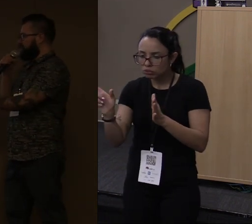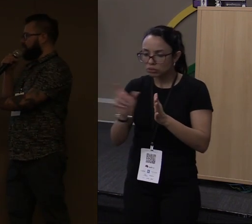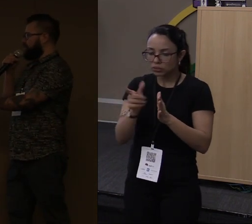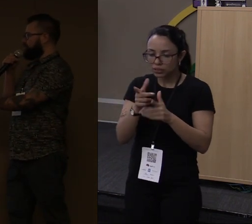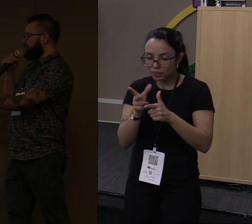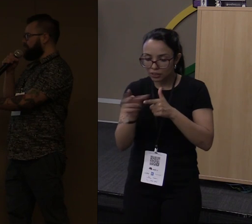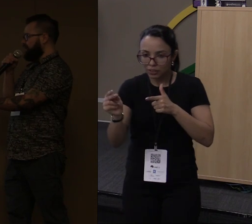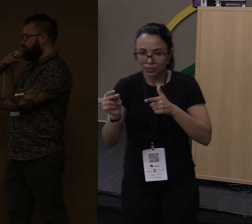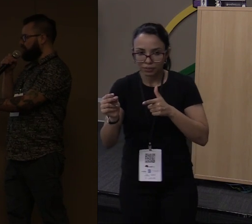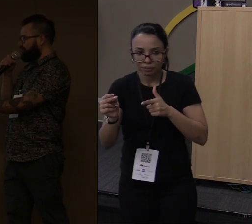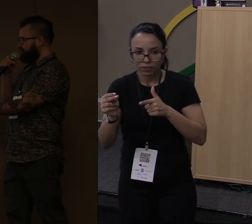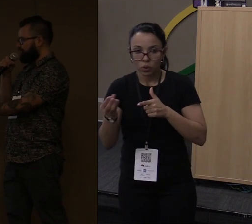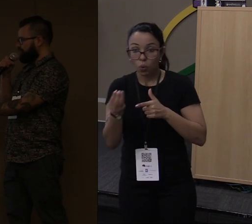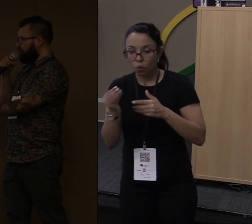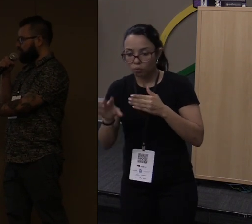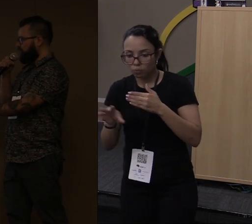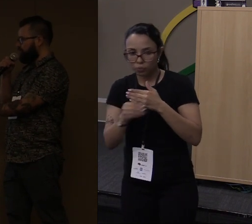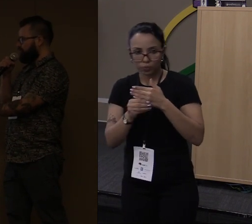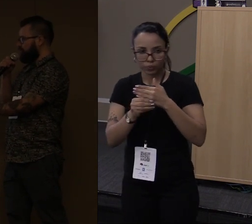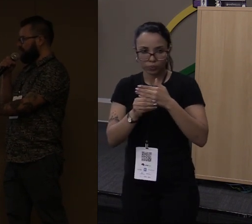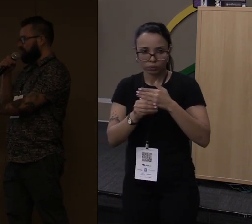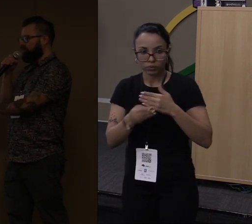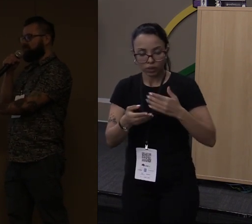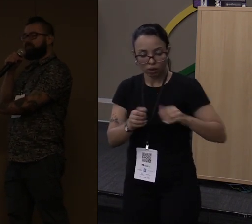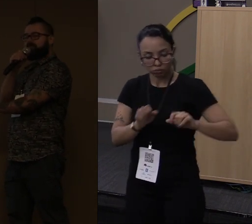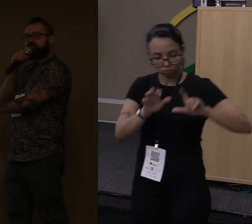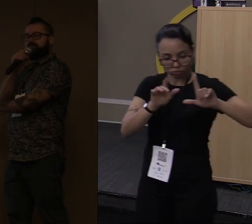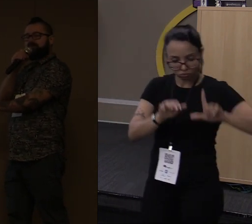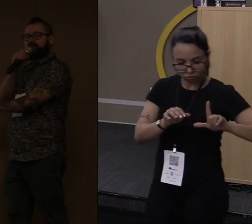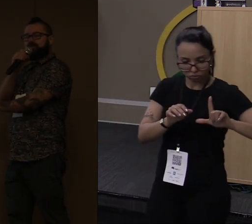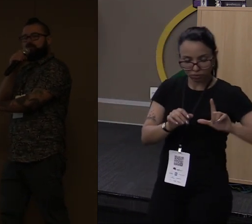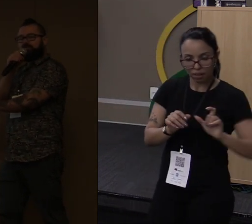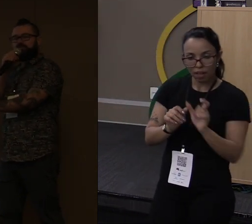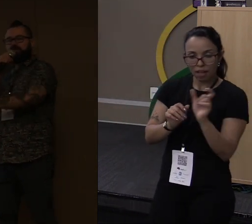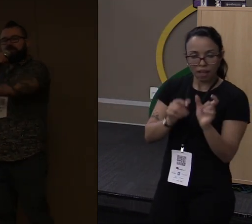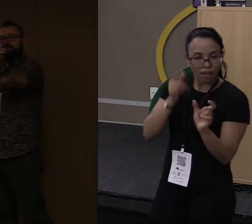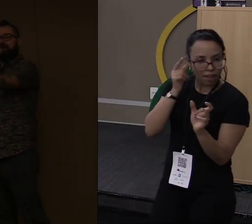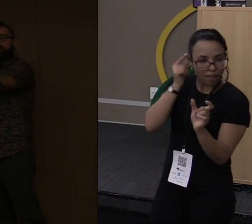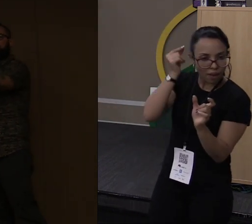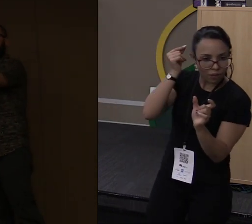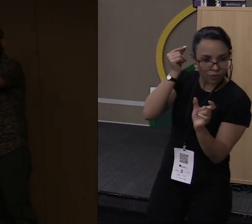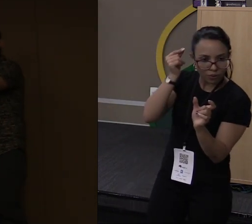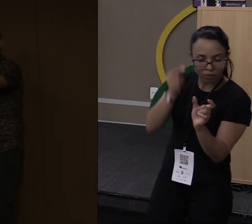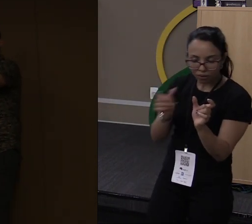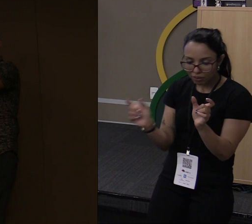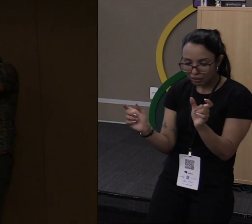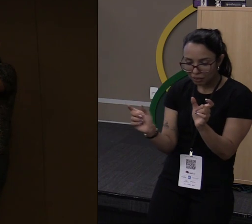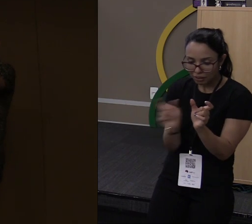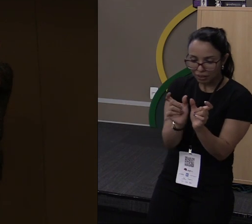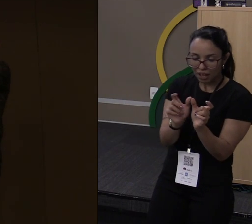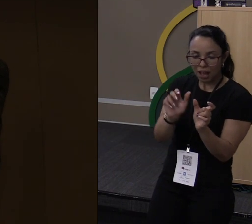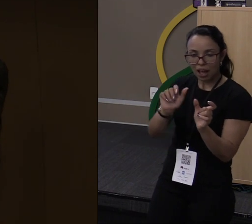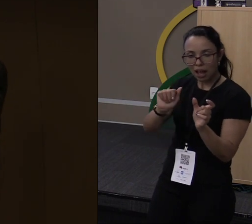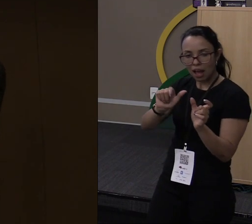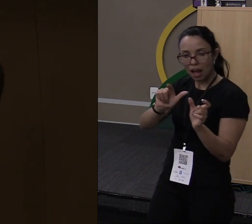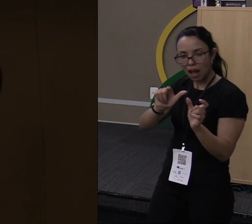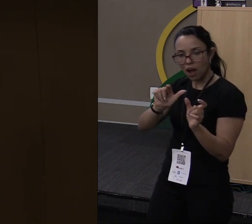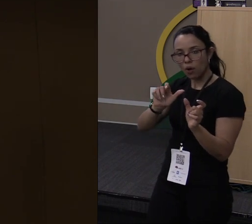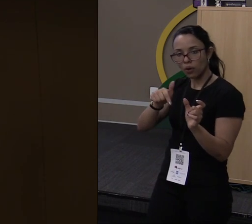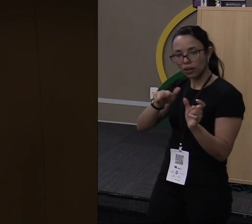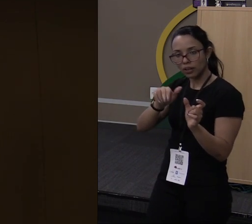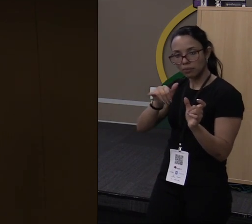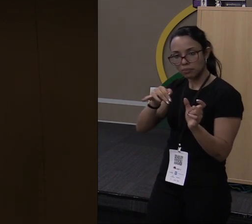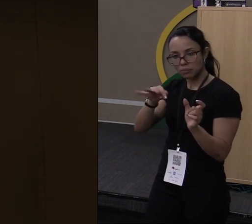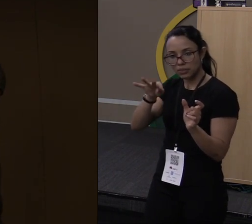Rust? Eu implemento um elfo para o alquimista. Eu posso implementar qualquer coisa que eu quiser para qualquer